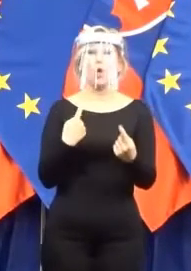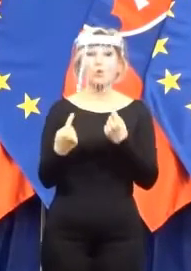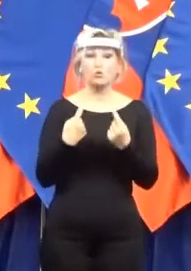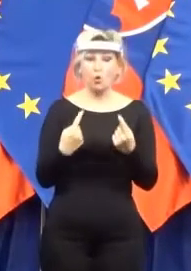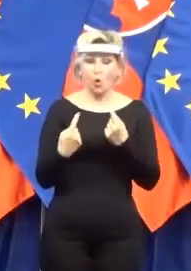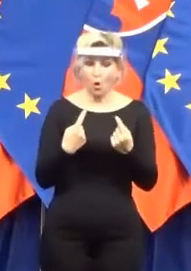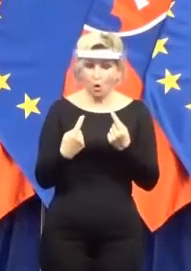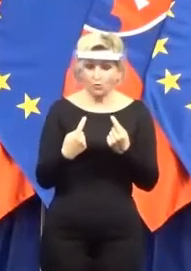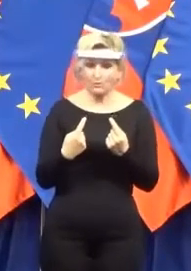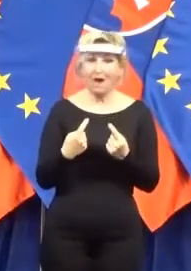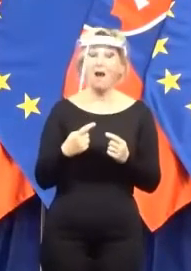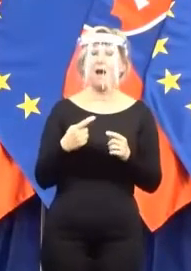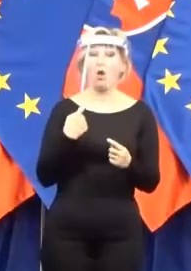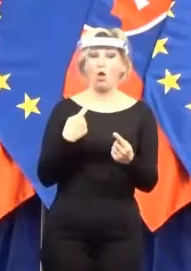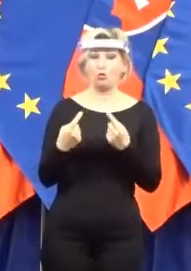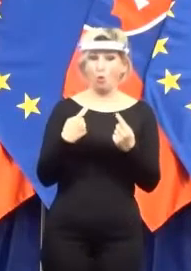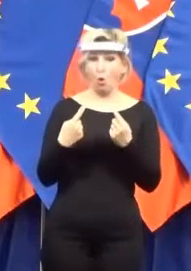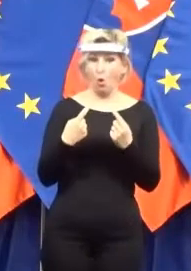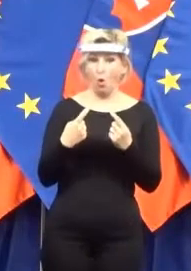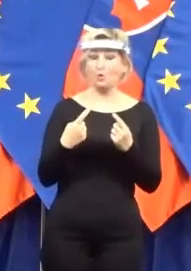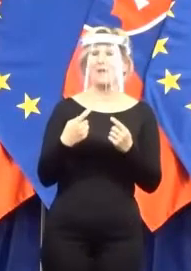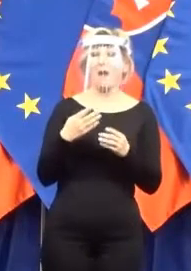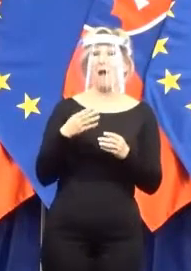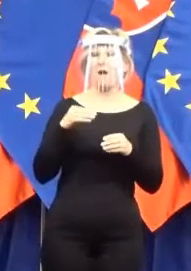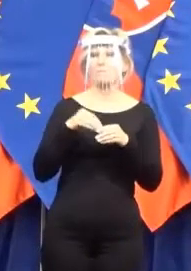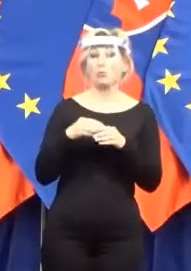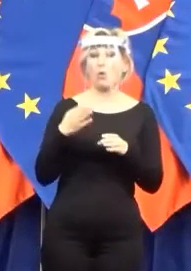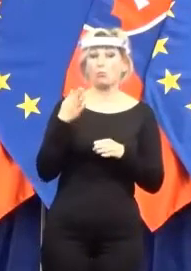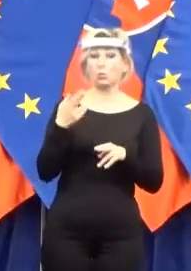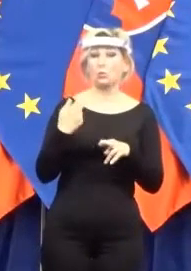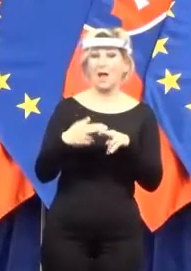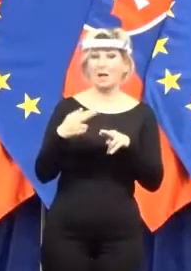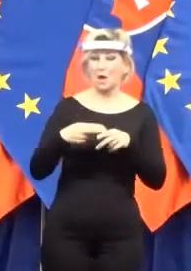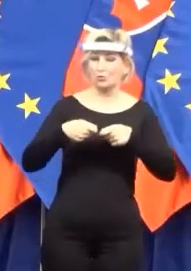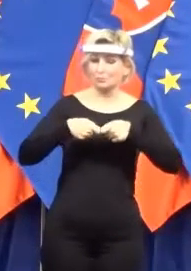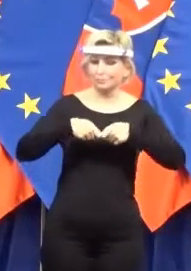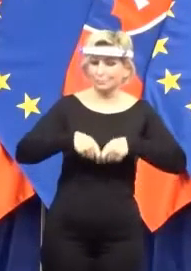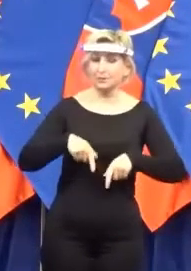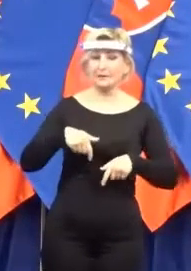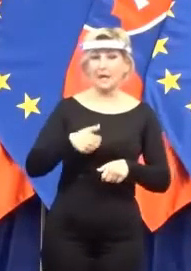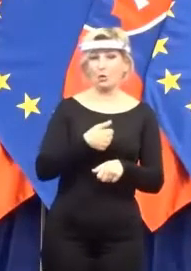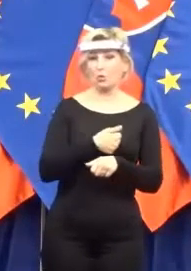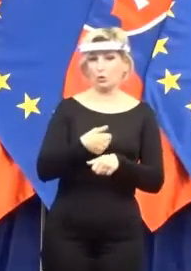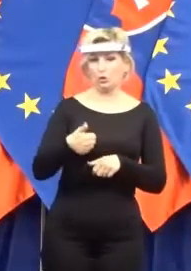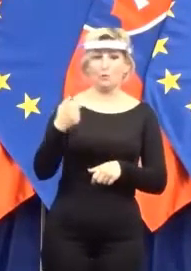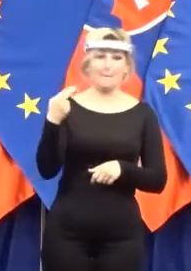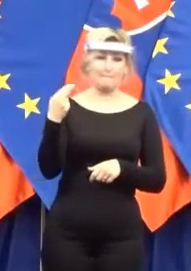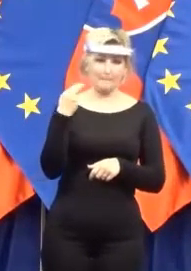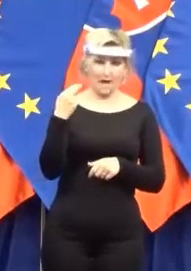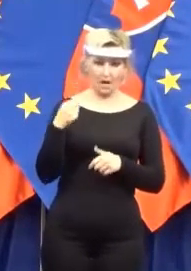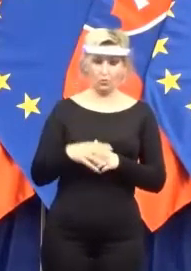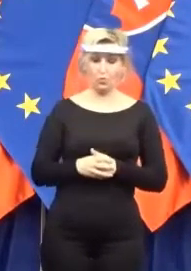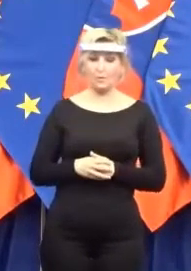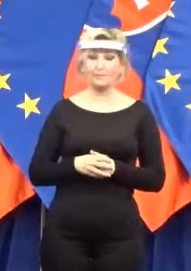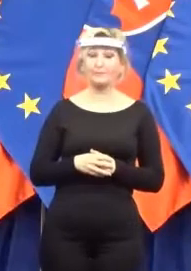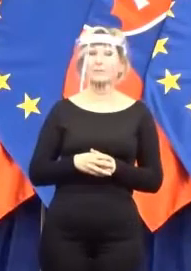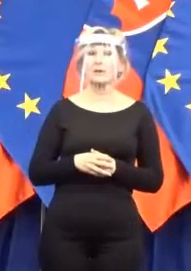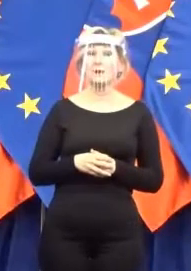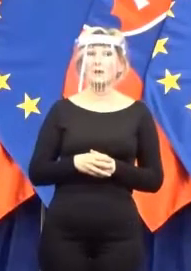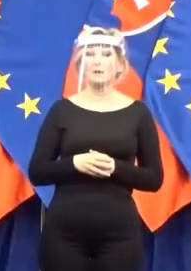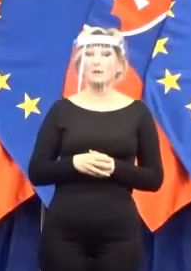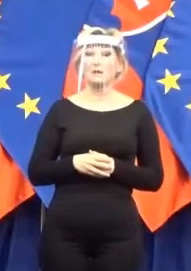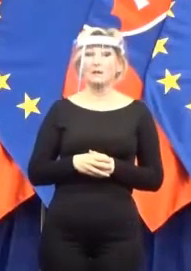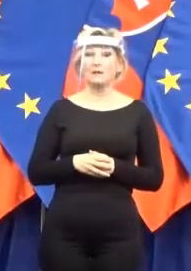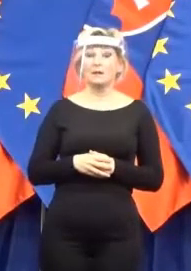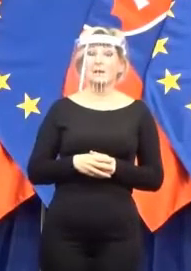hygienika tento týždeň v piatok. A to rozhodnutie bude, že budú otvorené